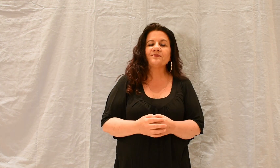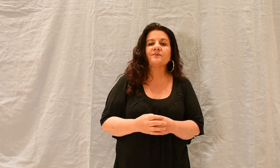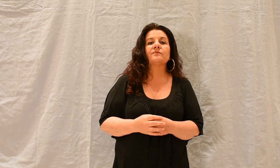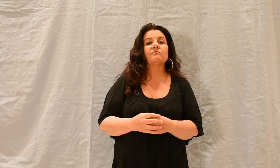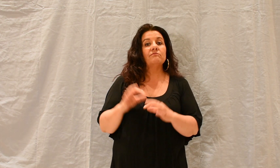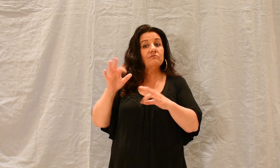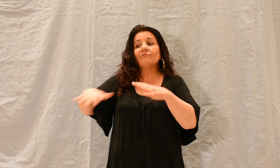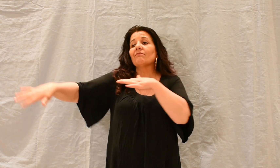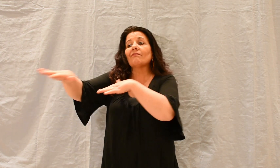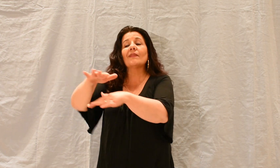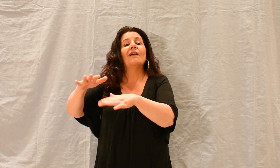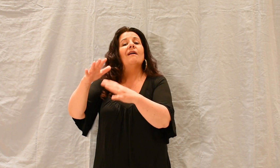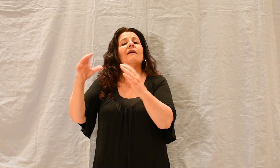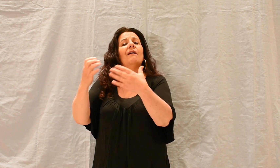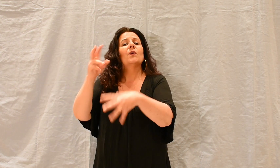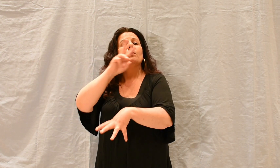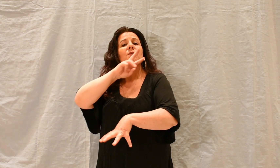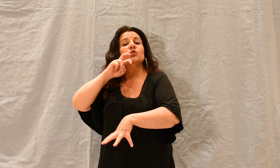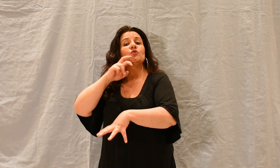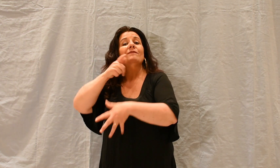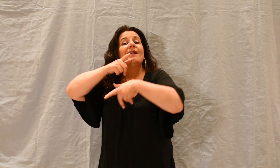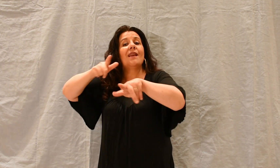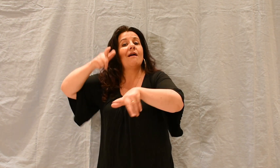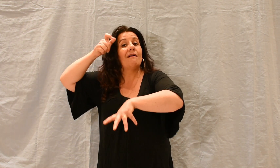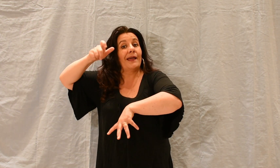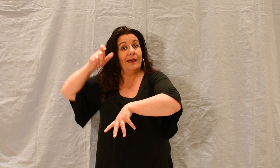Il parlait aux Juifs de langue grecque et discutait avec eux.